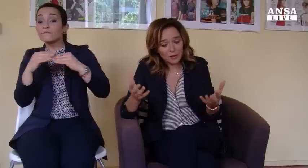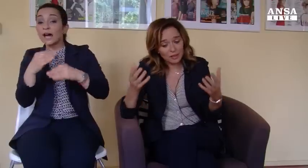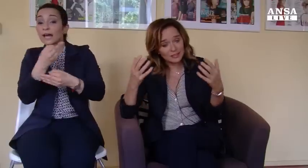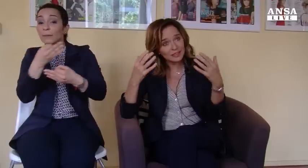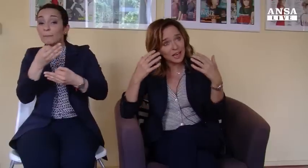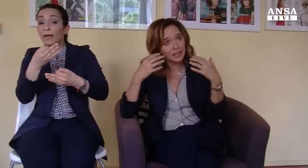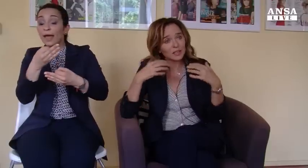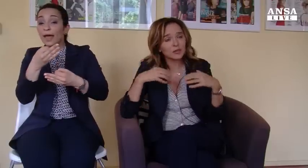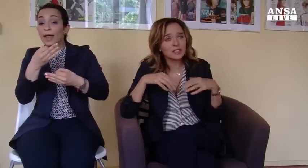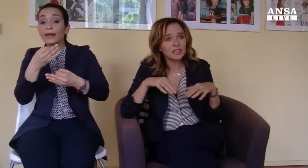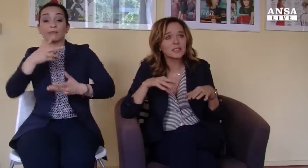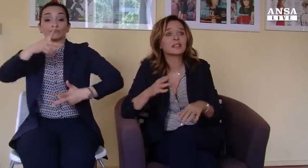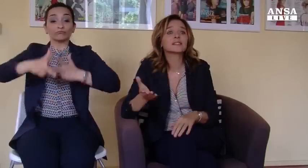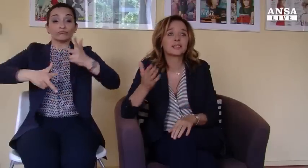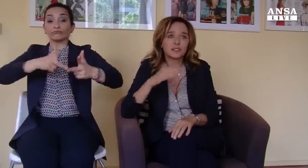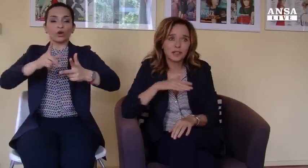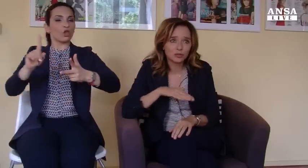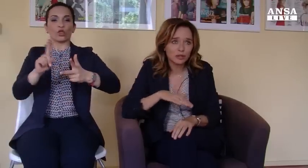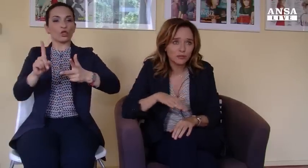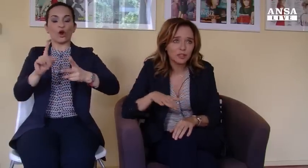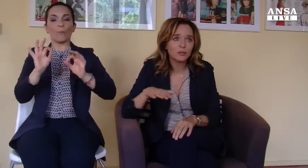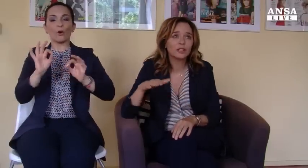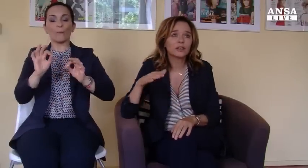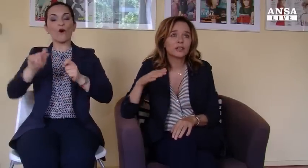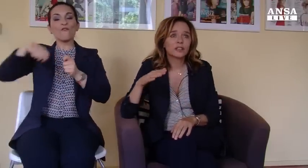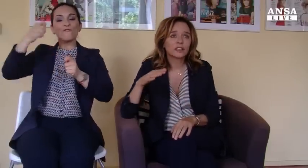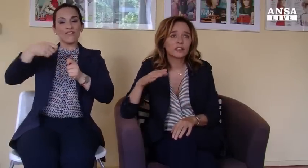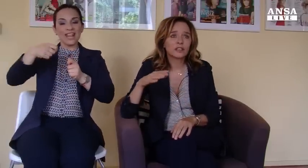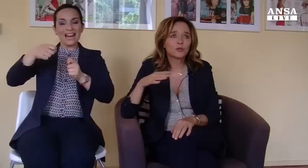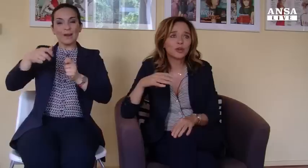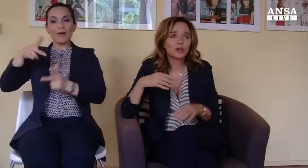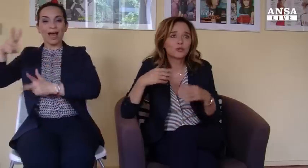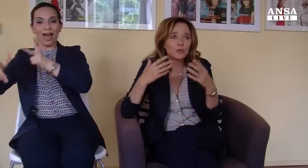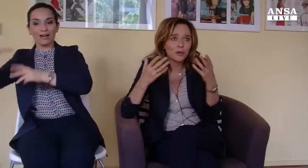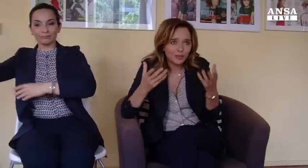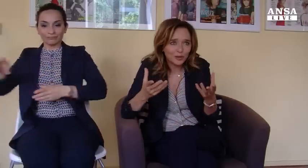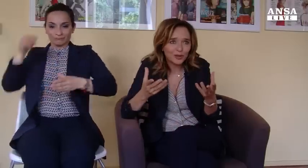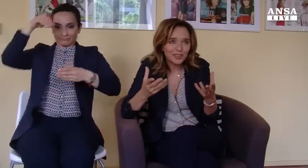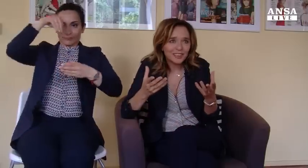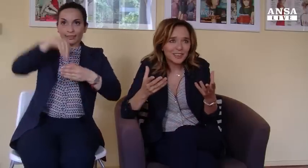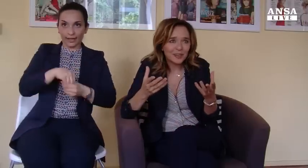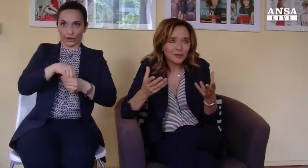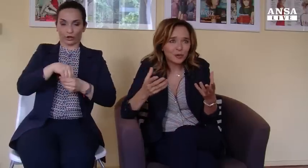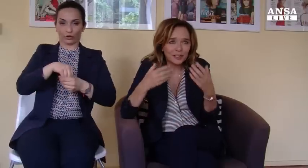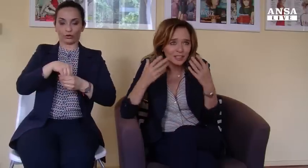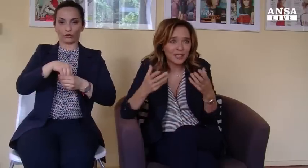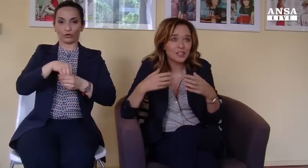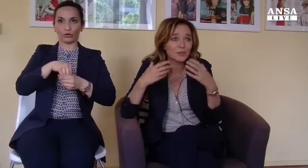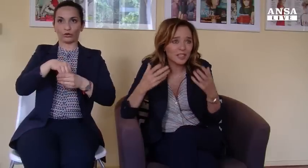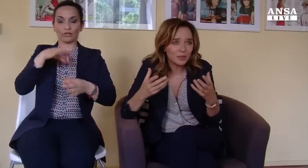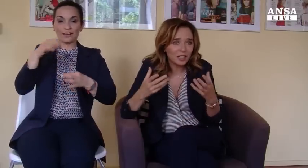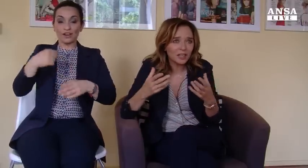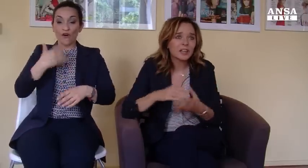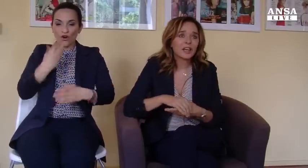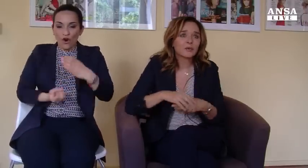era fare entrare la lingua dei segni nel sentimento del film, in quello che in quel momento vuoi dire,